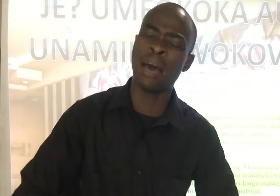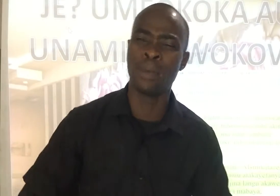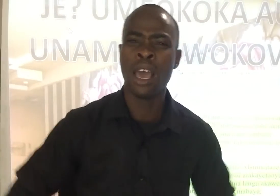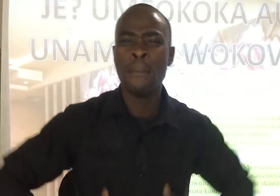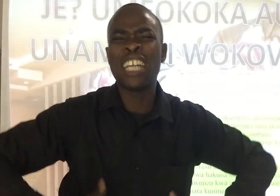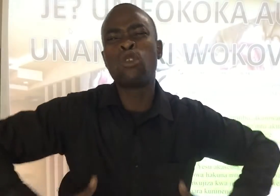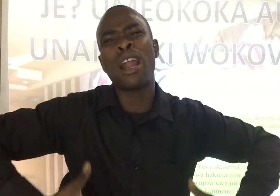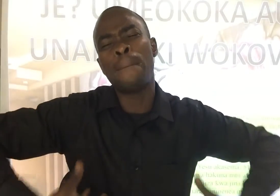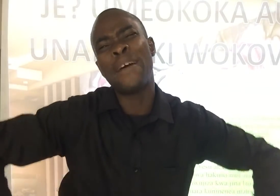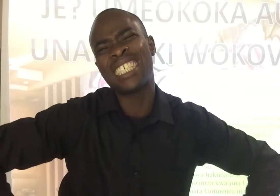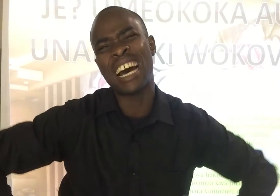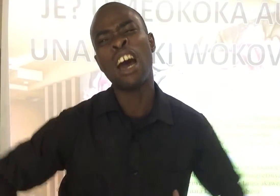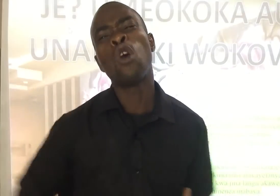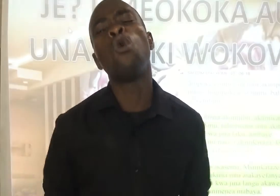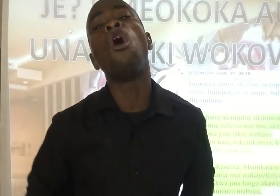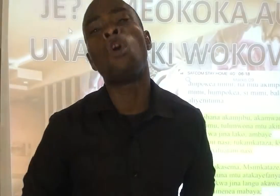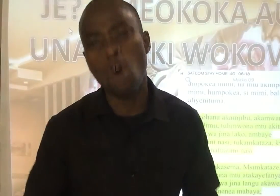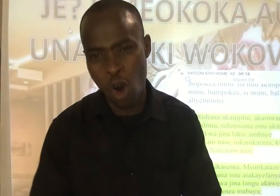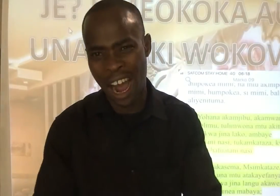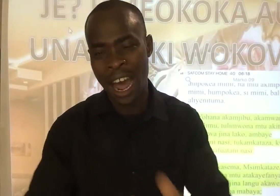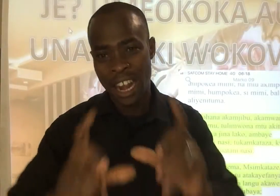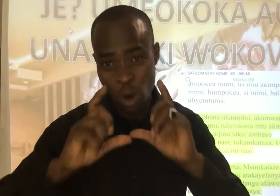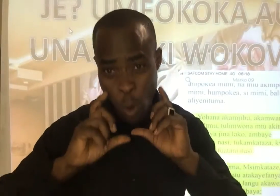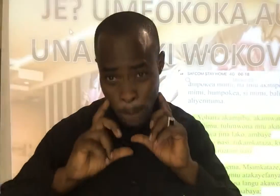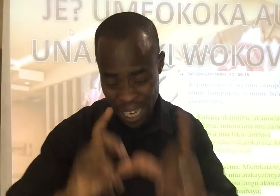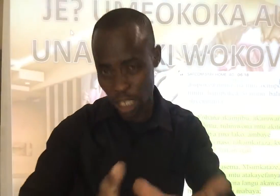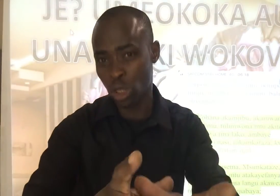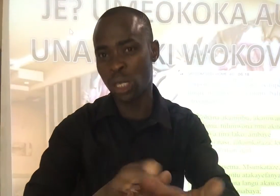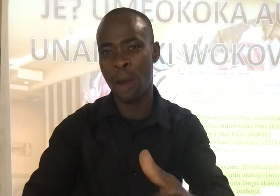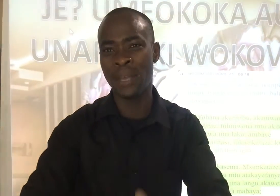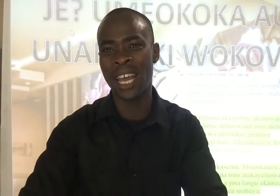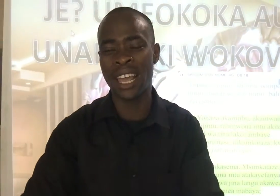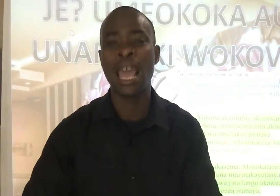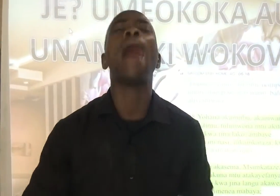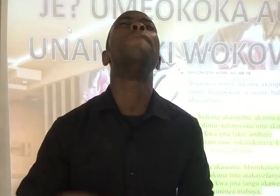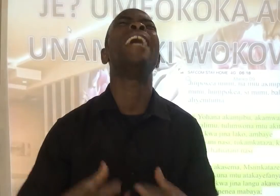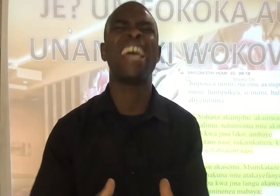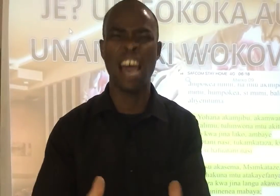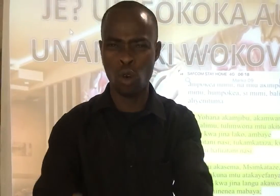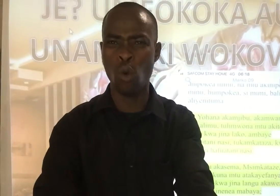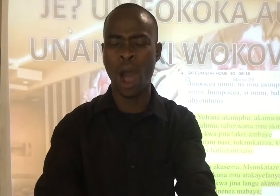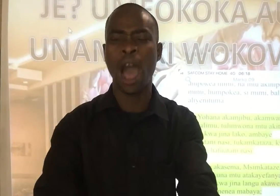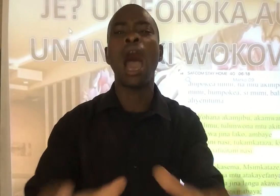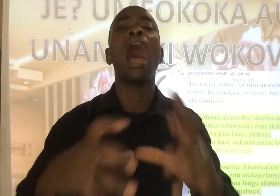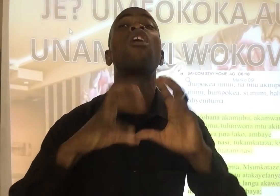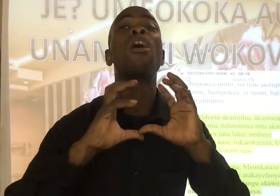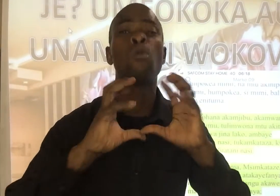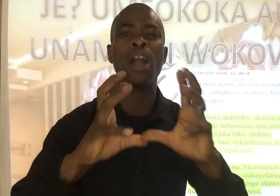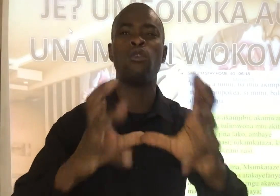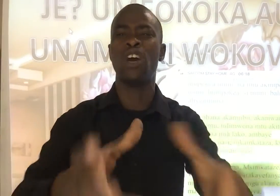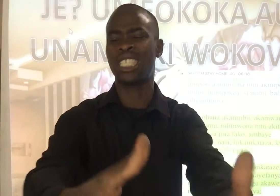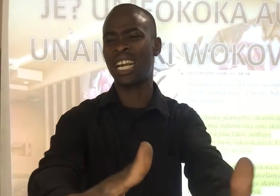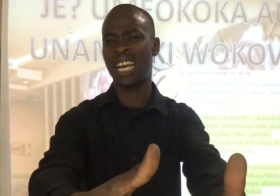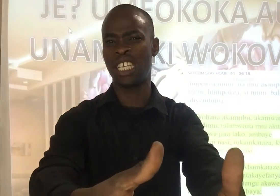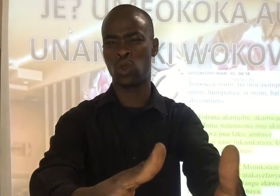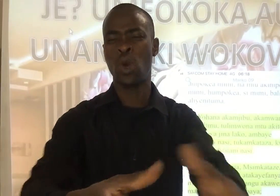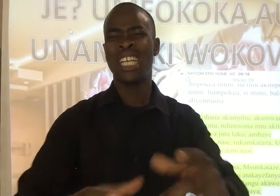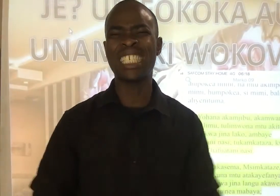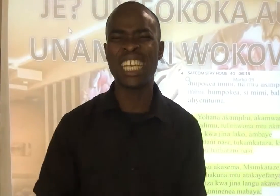dhambi Watu wanapata kuokoka Na kupata uzima wa minele Ambaye hakuwa hakuwa nafuatana na Yesu Sasa